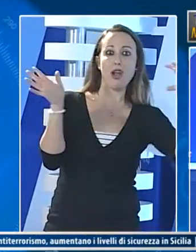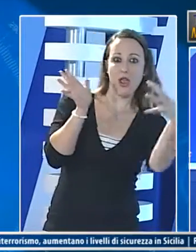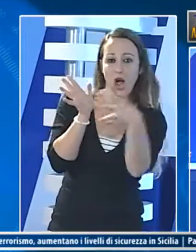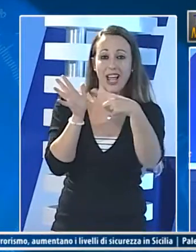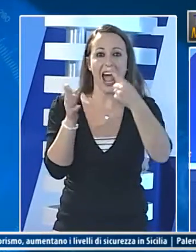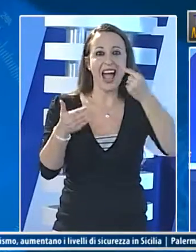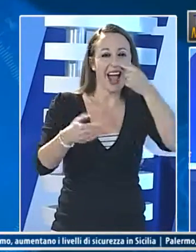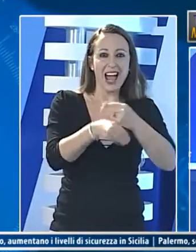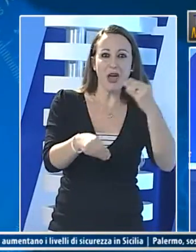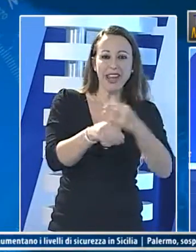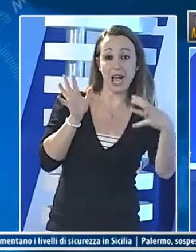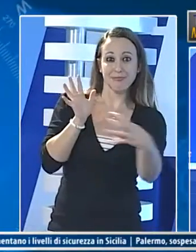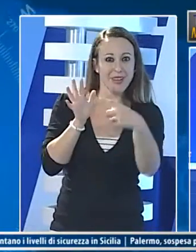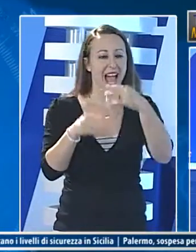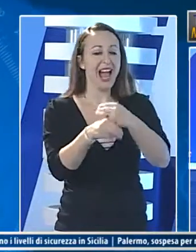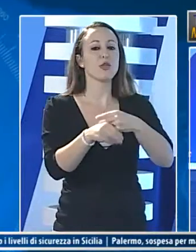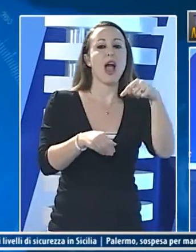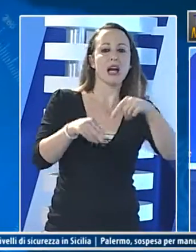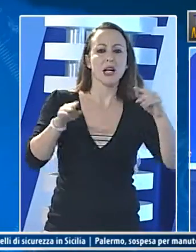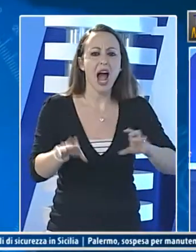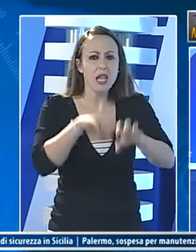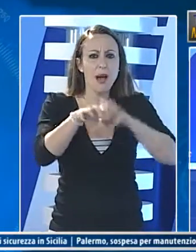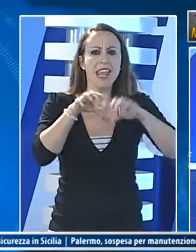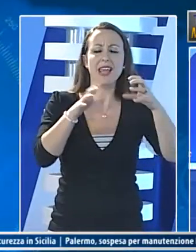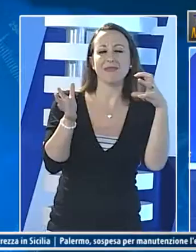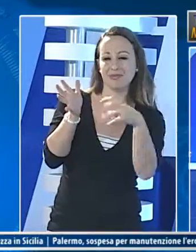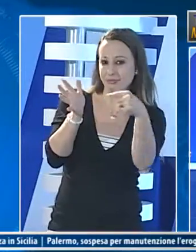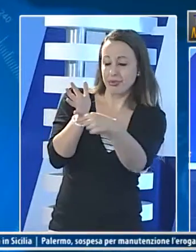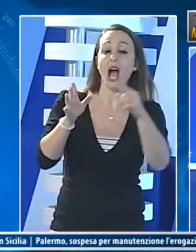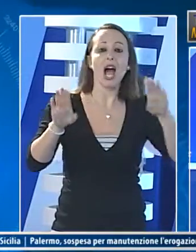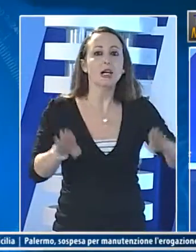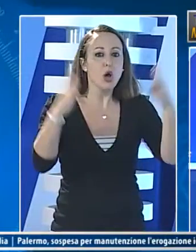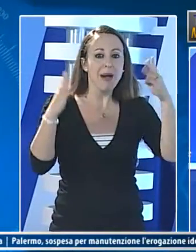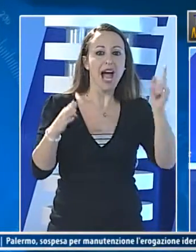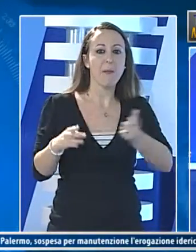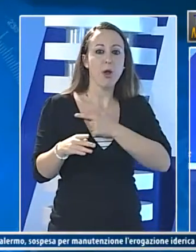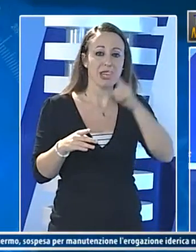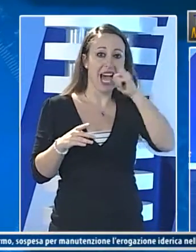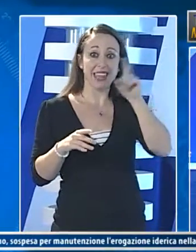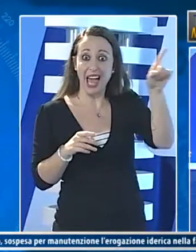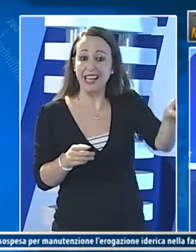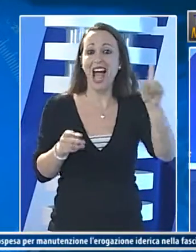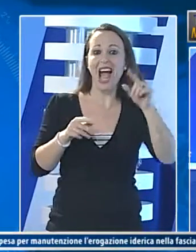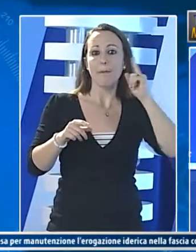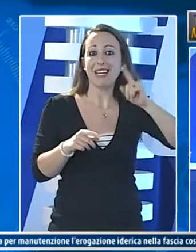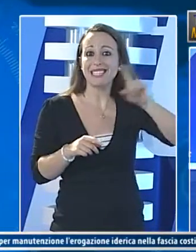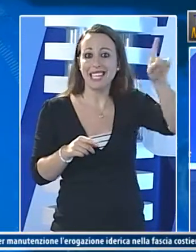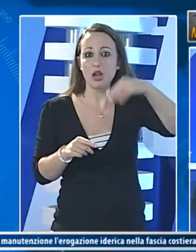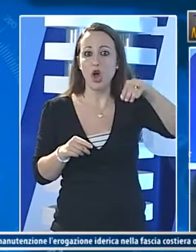cocaina e hashish con l'aggravante della disponibilità di armi due indagati sono ancora